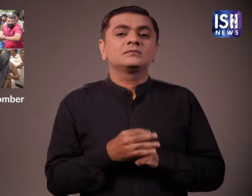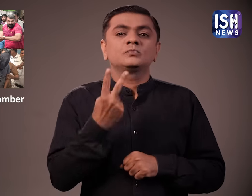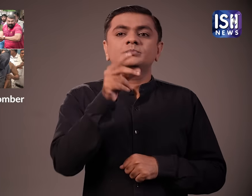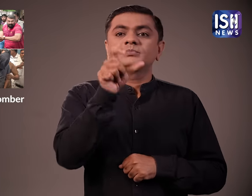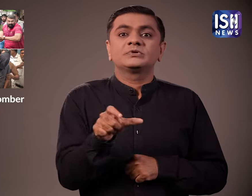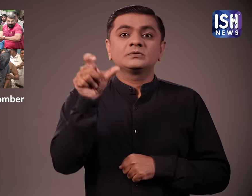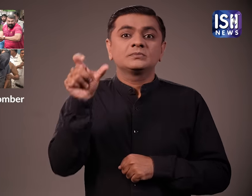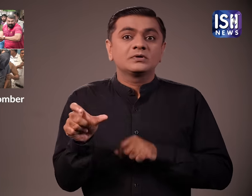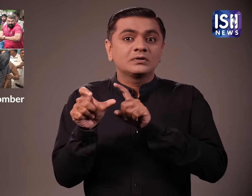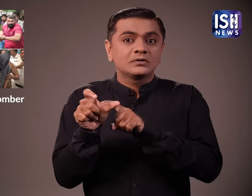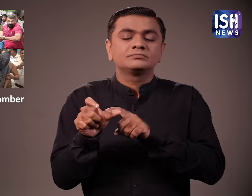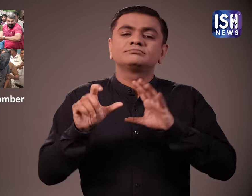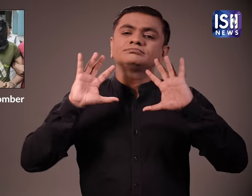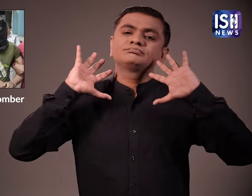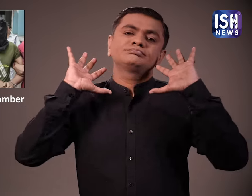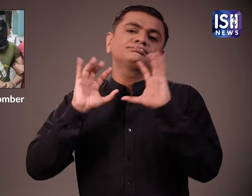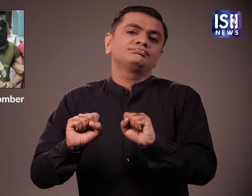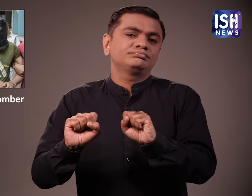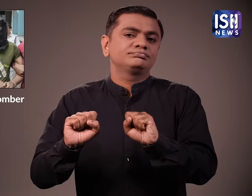मुख्य संगिदों को गिरफ्तार किया गया